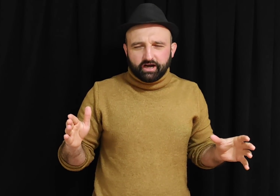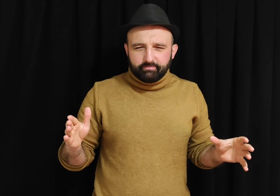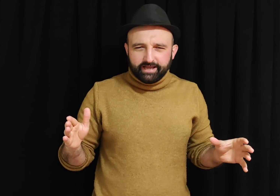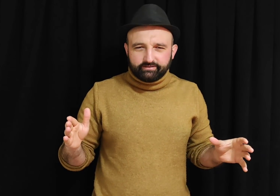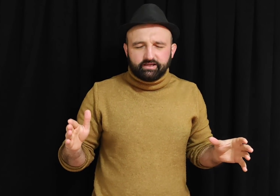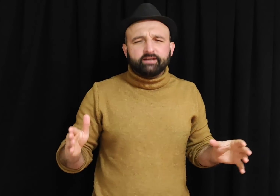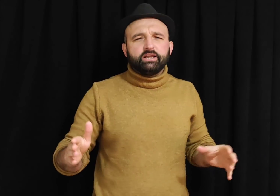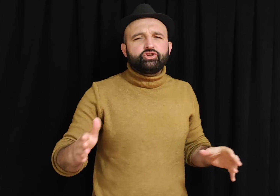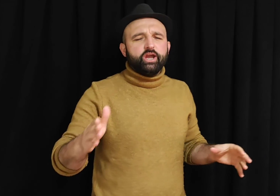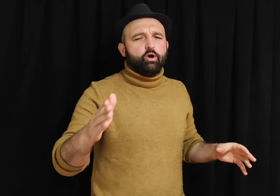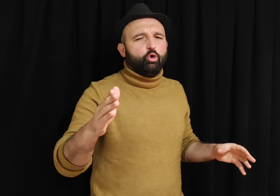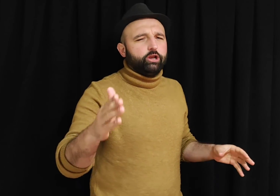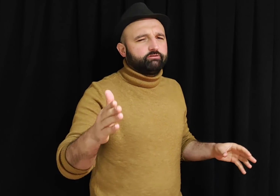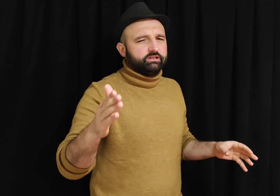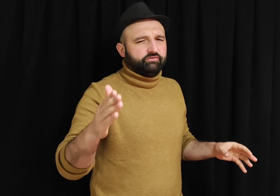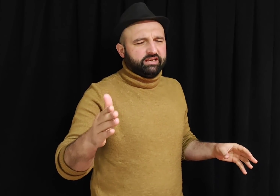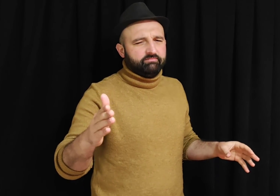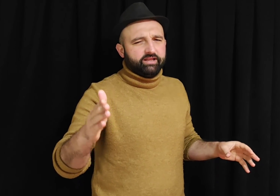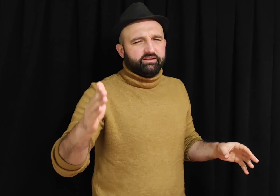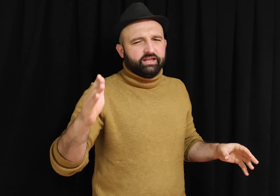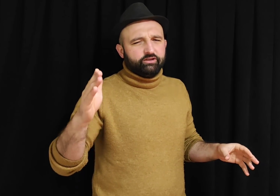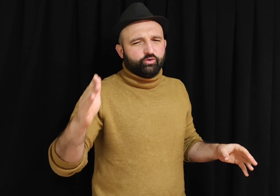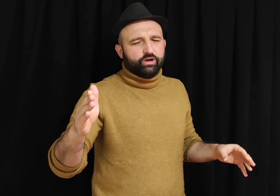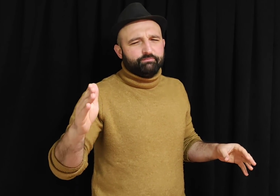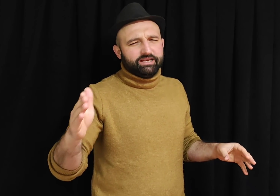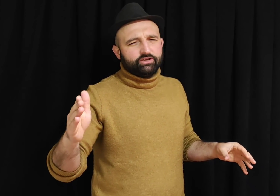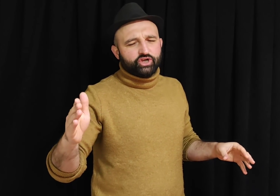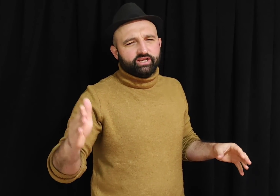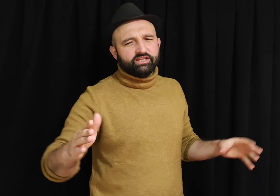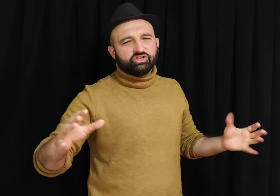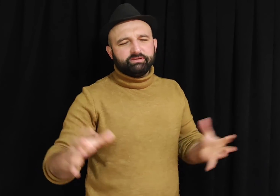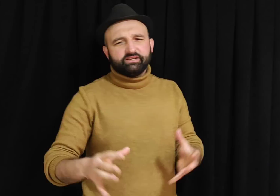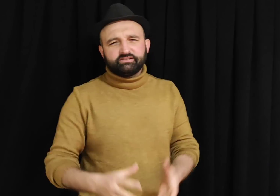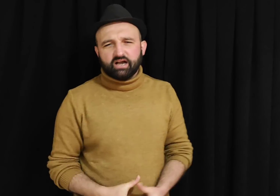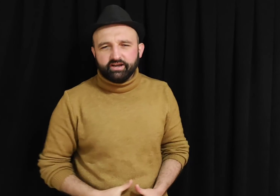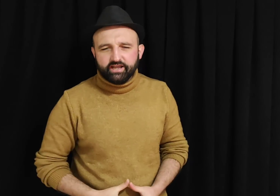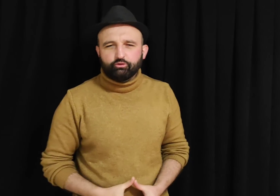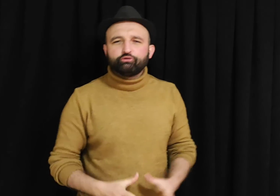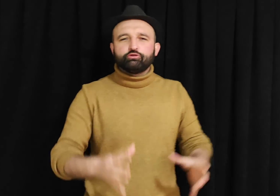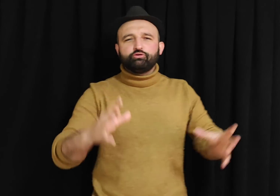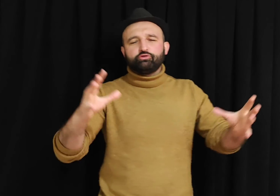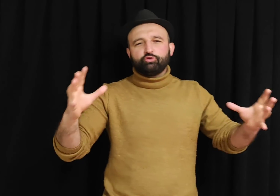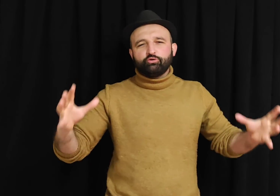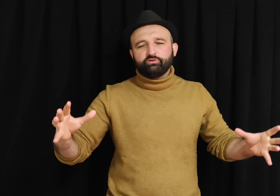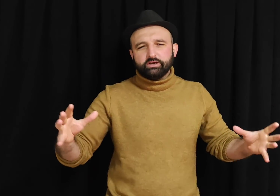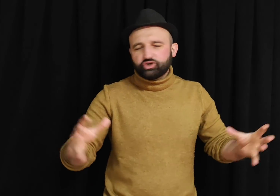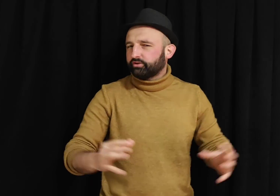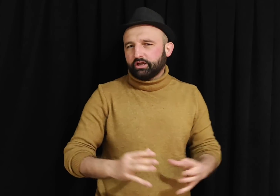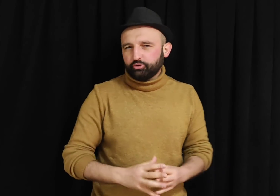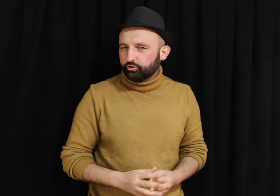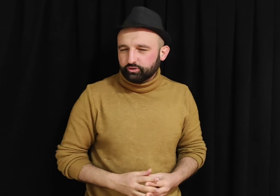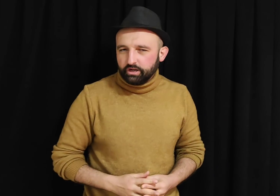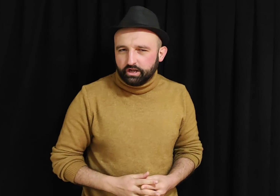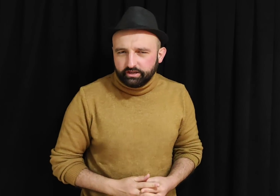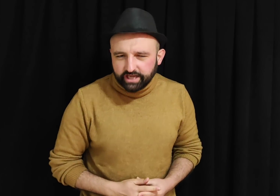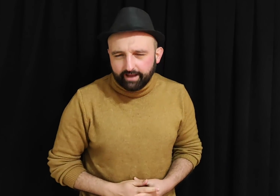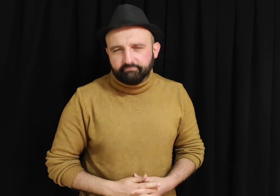haber. Sadece Hollywood filmlerinde görebileceğiniz bir sahne gözünüzün önünde canlanıyor. Yer